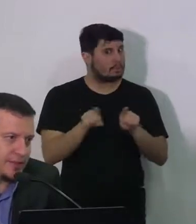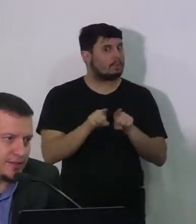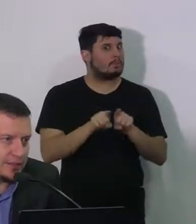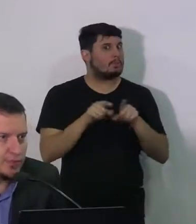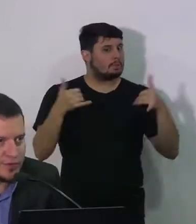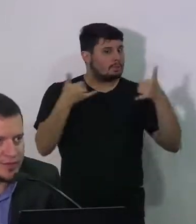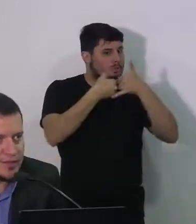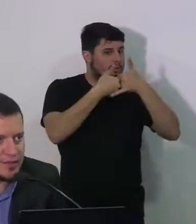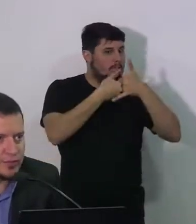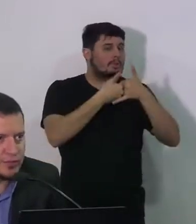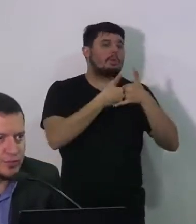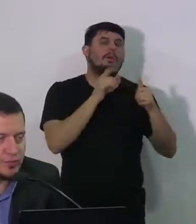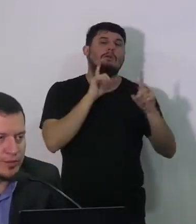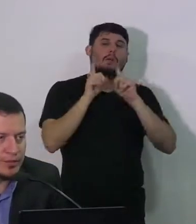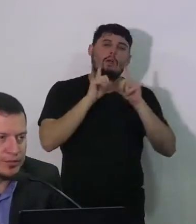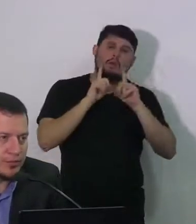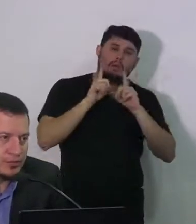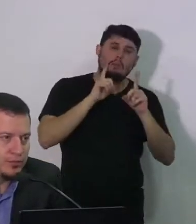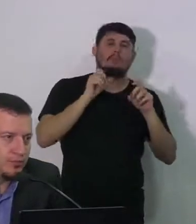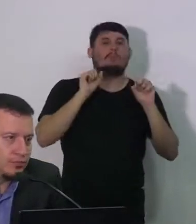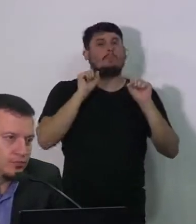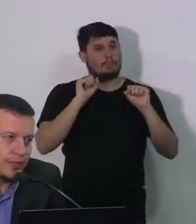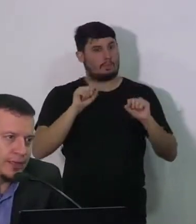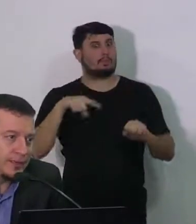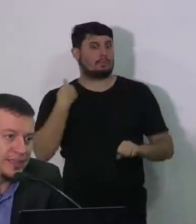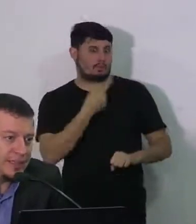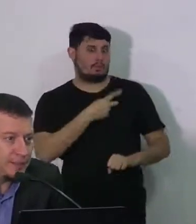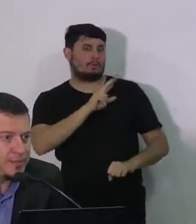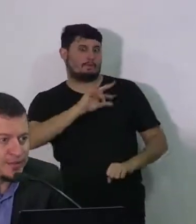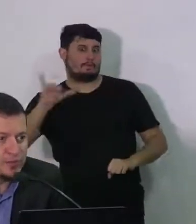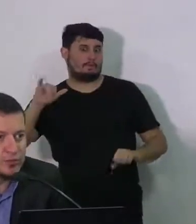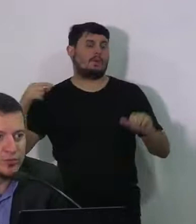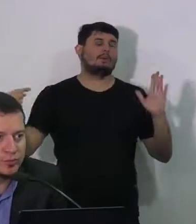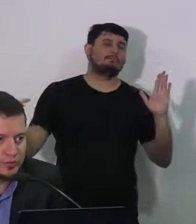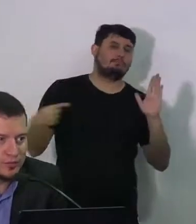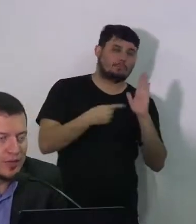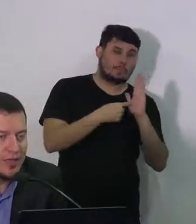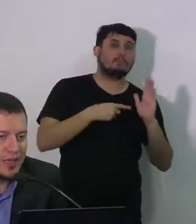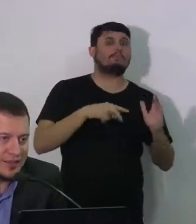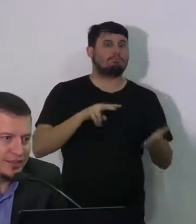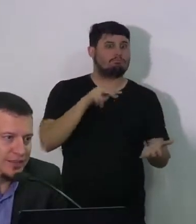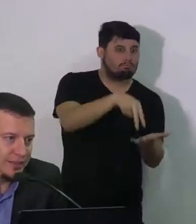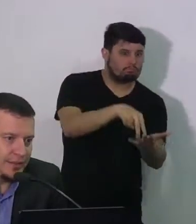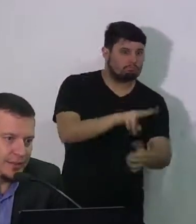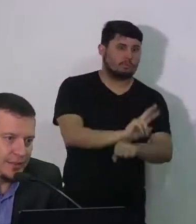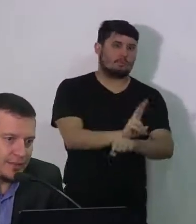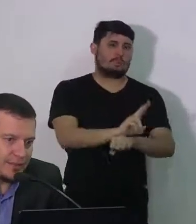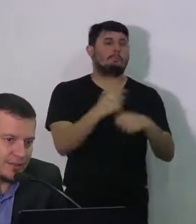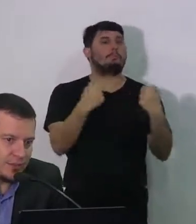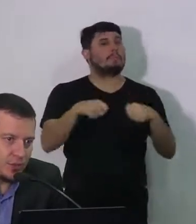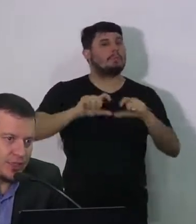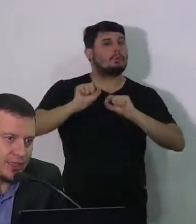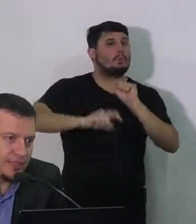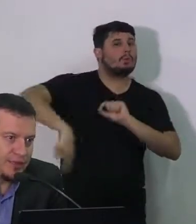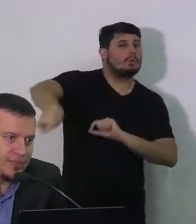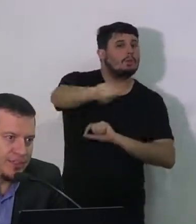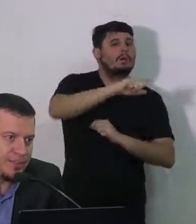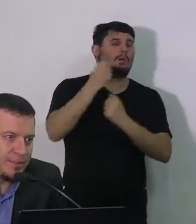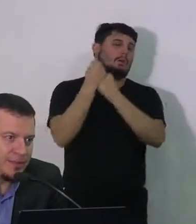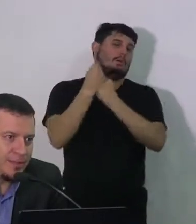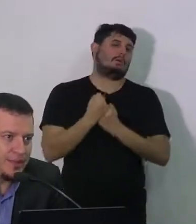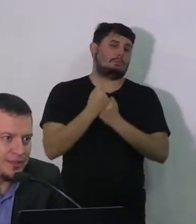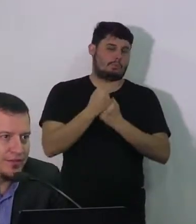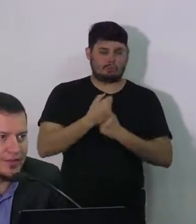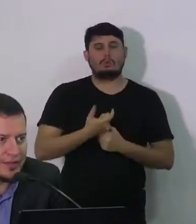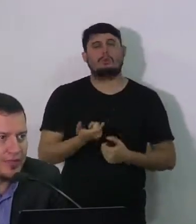a partir dessas denúncias é que as ações são tomadas. Então tem que ter a participação de todo mundo. A gente na apresentação mostrou a questão da